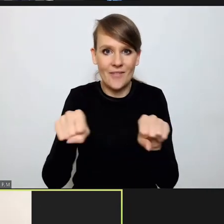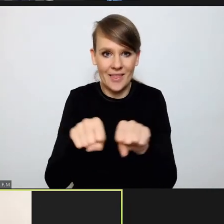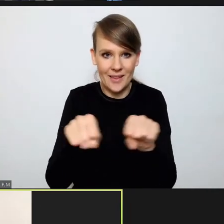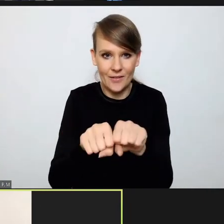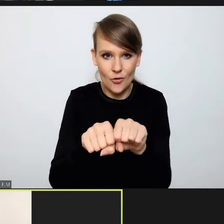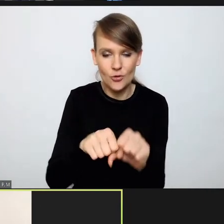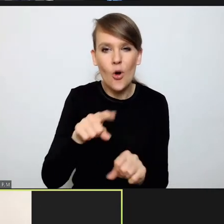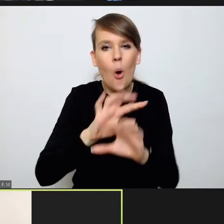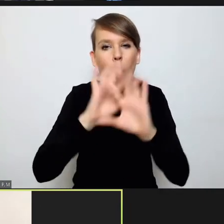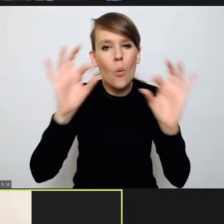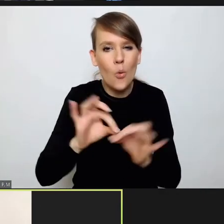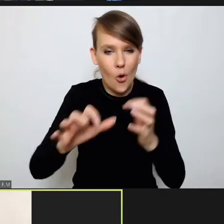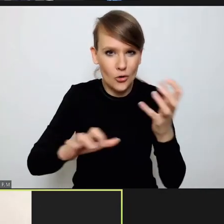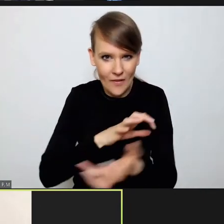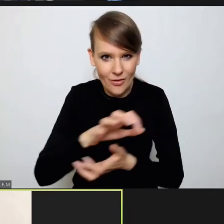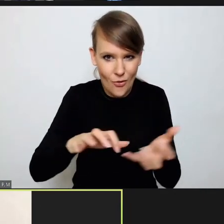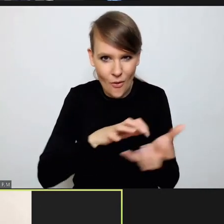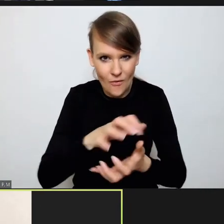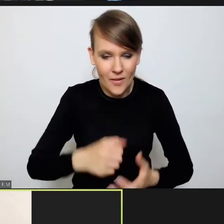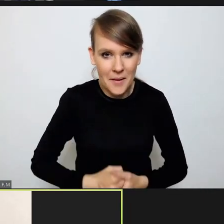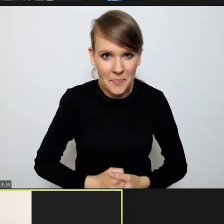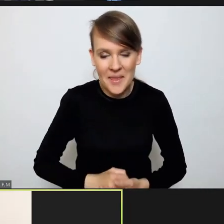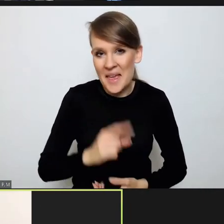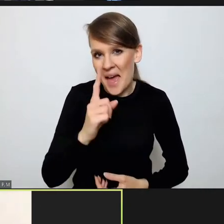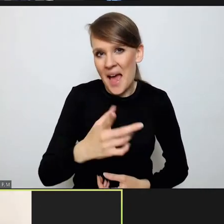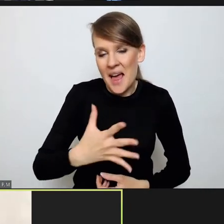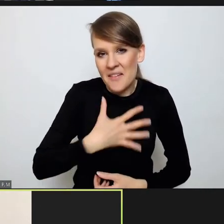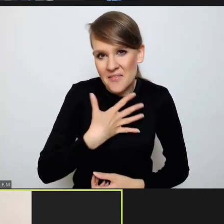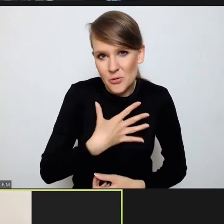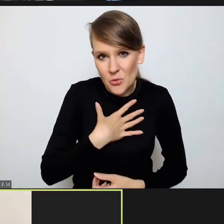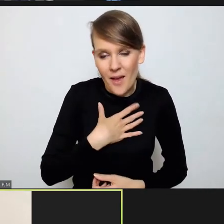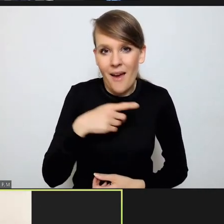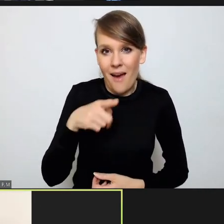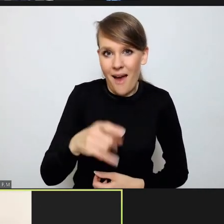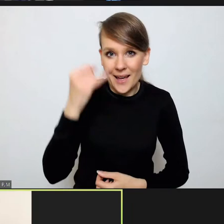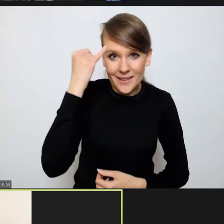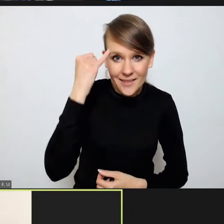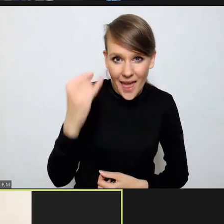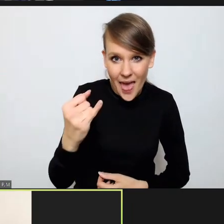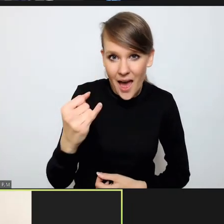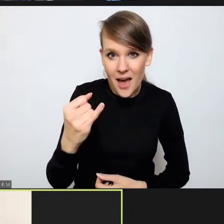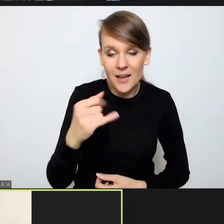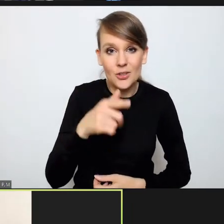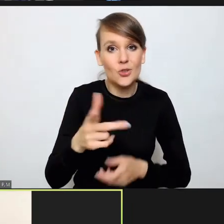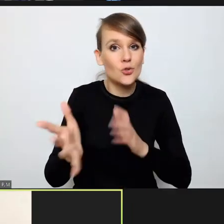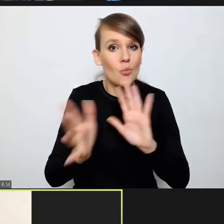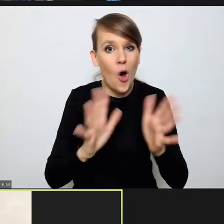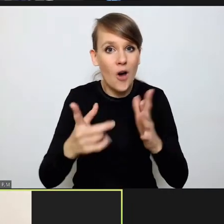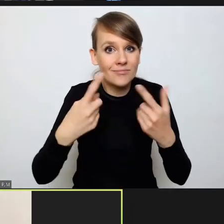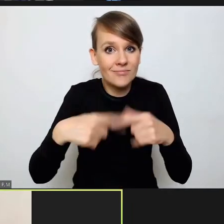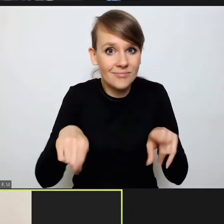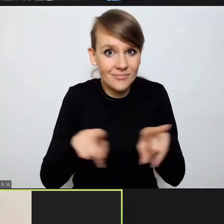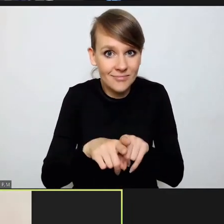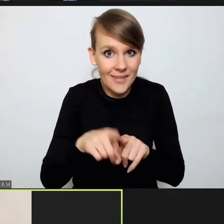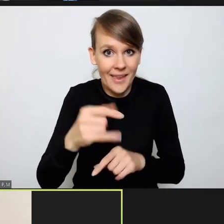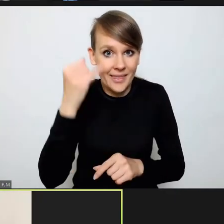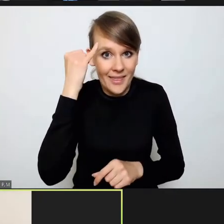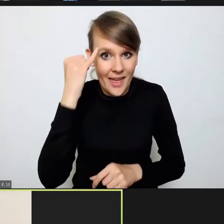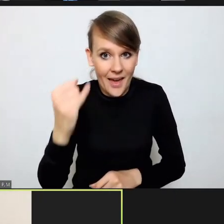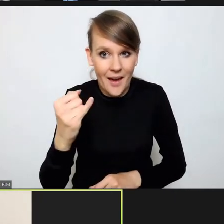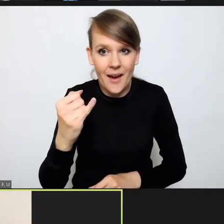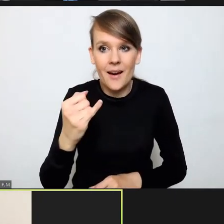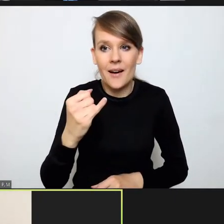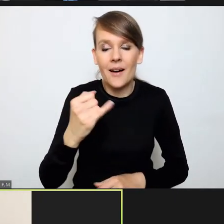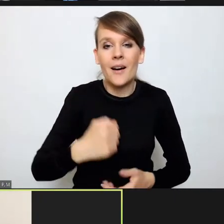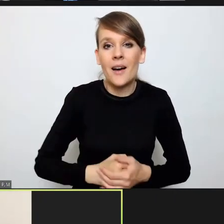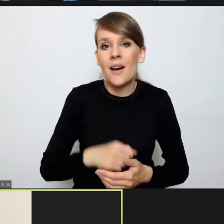takiej ogólnoświatowej. Ale wydaje mi się, że też ta idea, czy sposób zrealizowania tej idei już u jej zarania